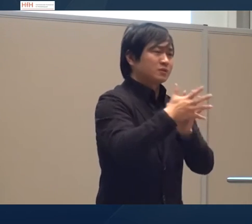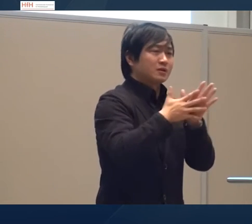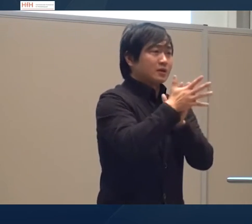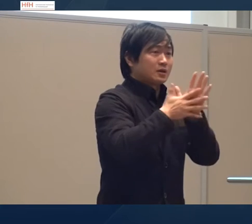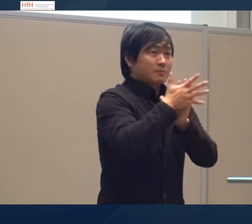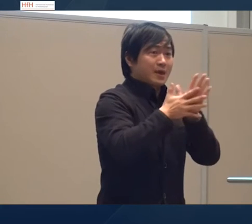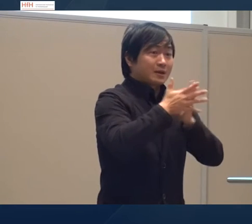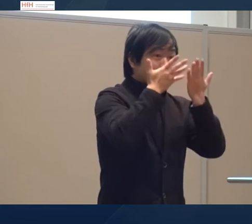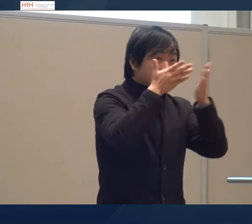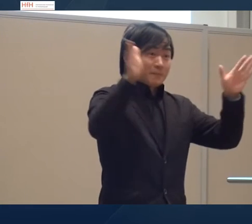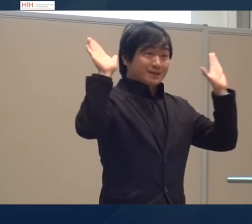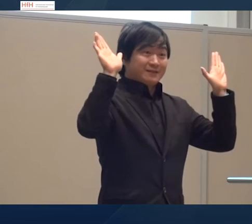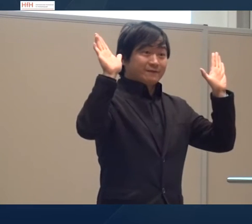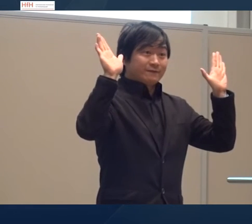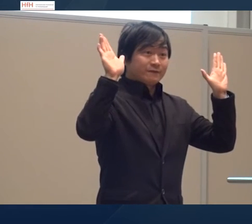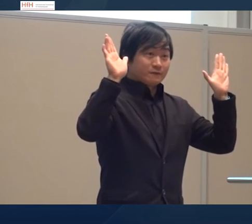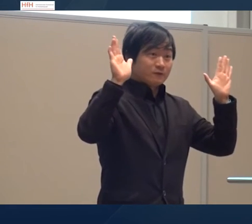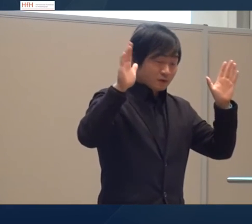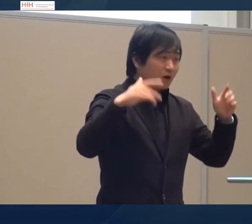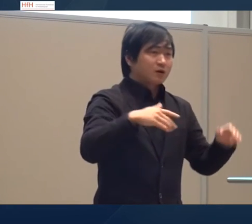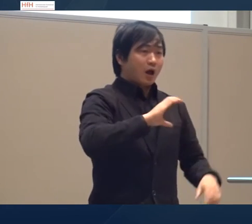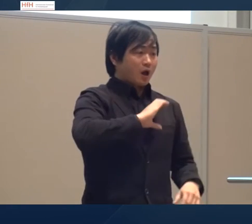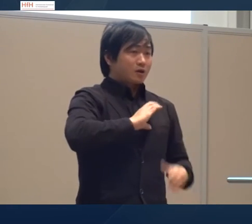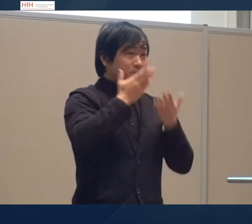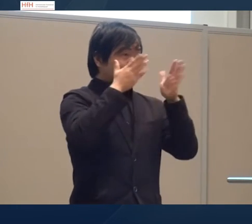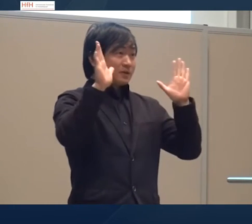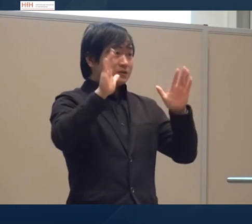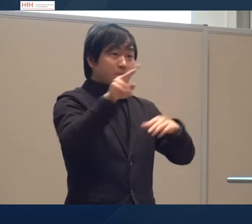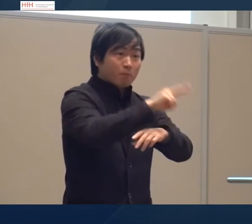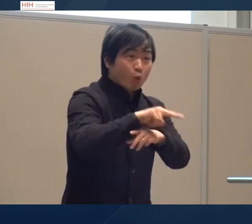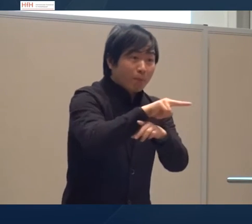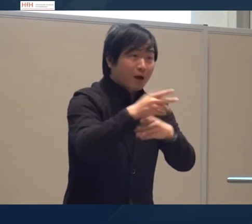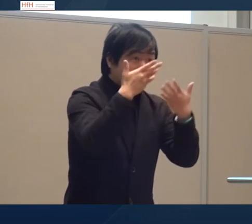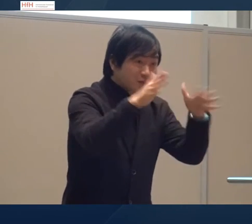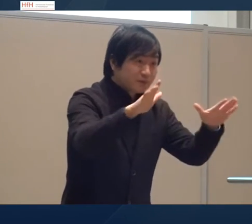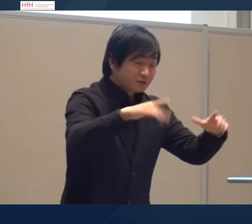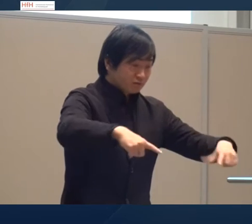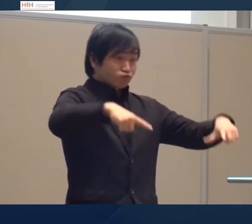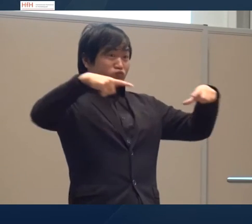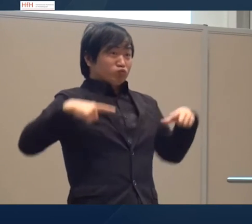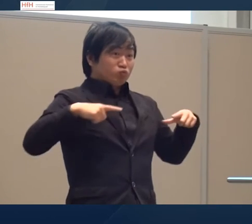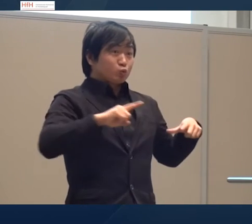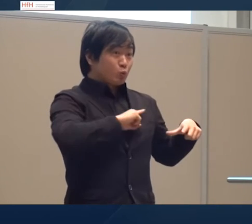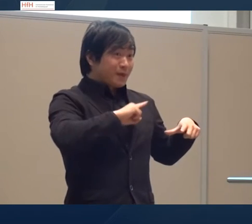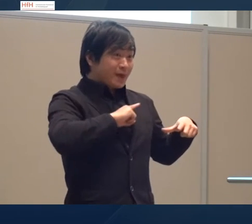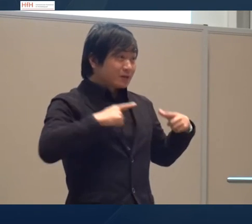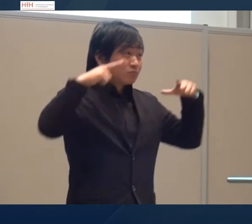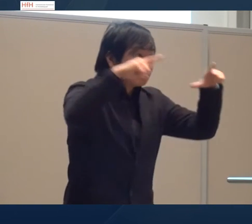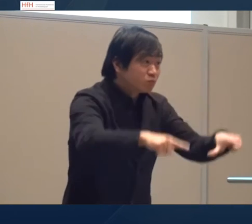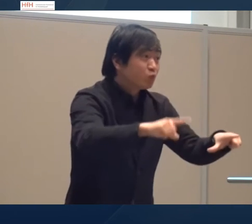Drittens, die Gebärdenperspektive auch. Bin ich jetzt Beobachter als Erzähler oder bin ich dabei?